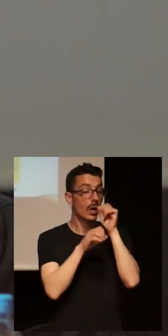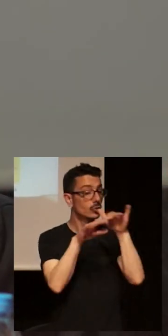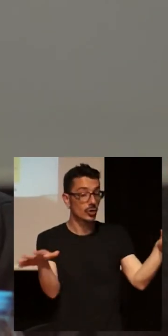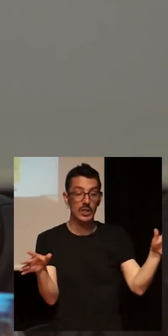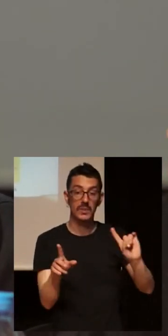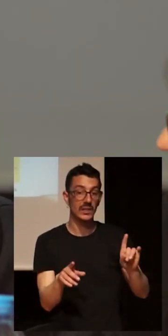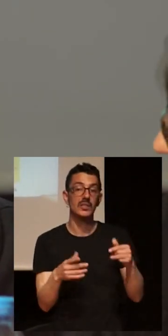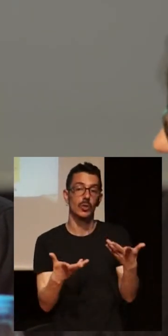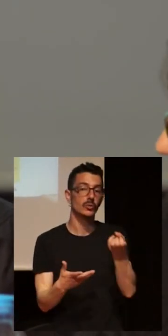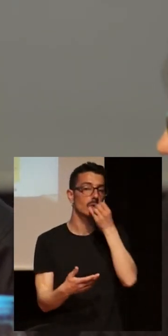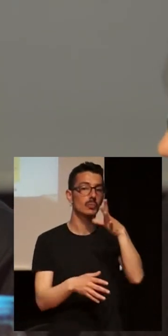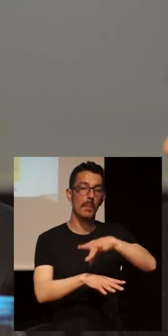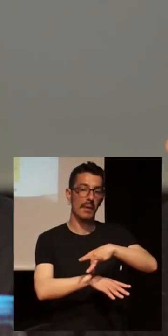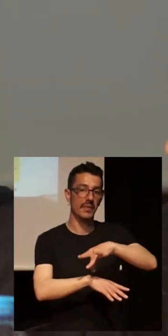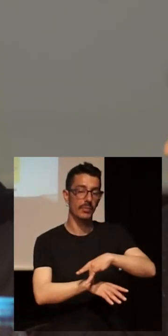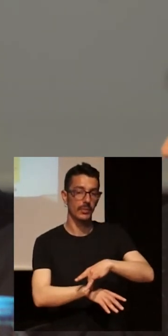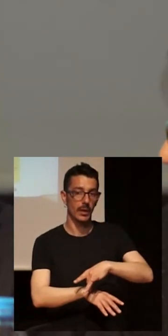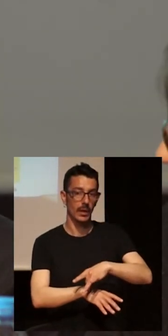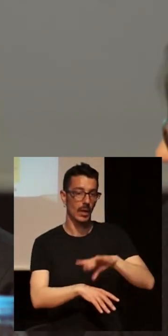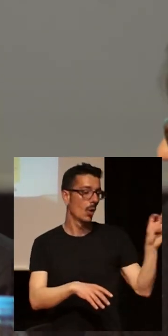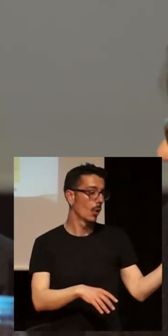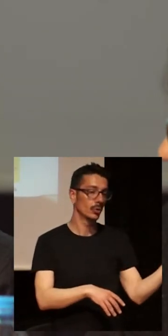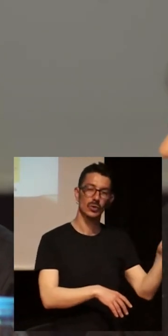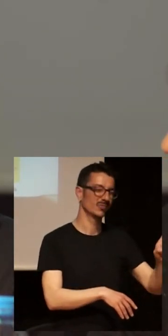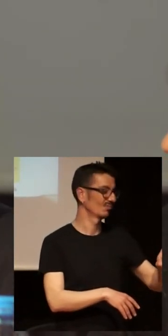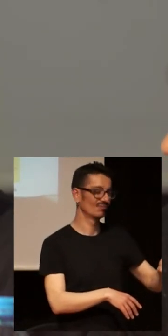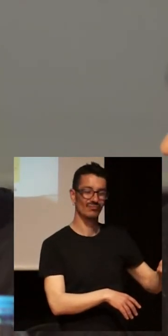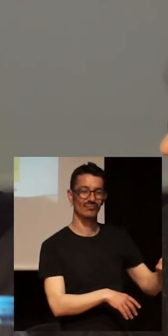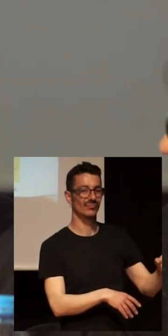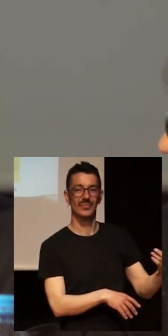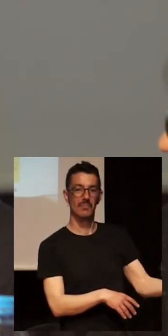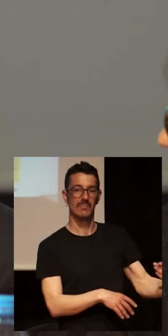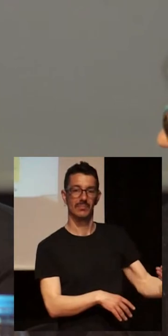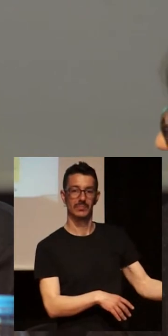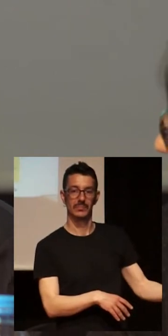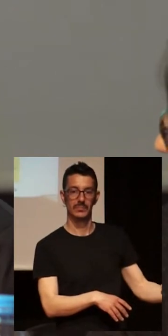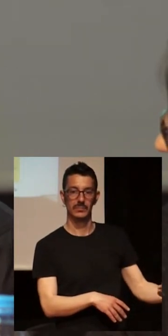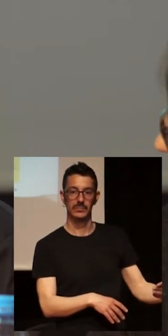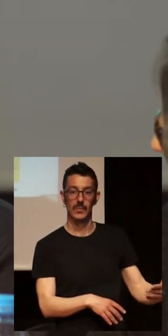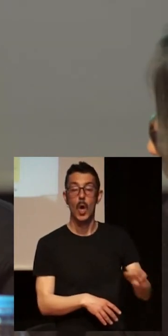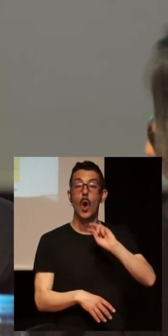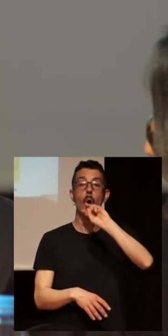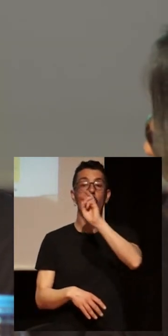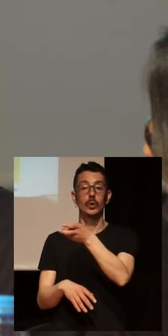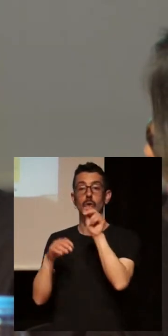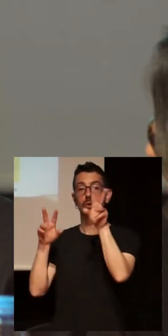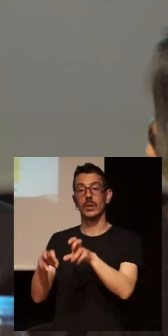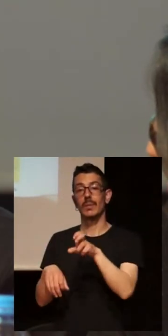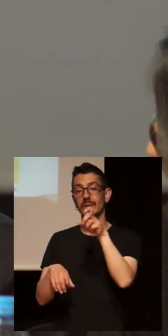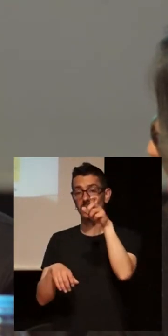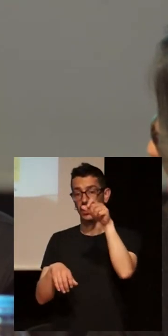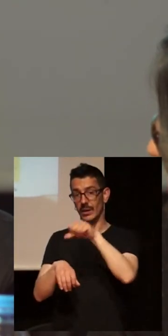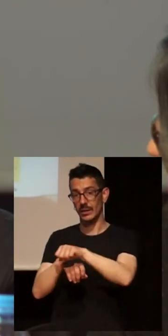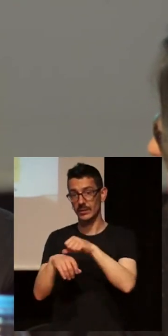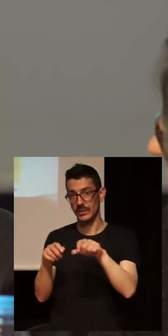causal y transmisión, nuevas formas de estigmatización, le ponemos nombre y nos hablará Alberto con todo el tema de la serofobia.